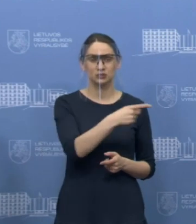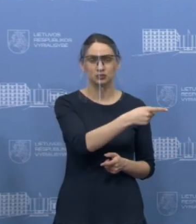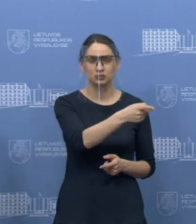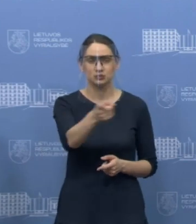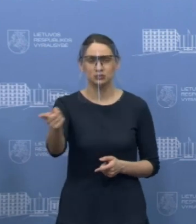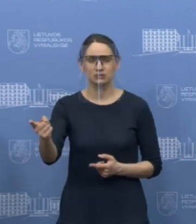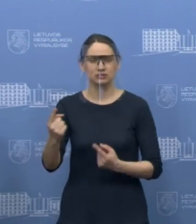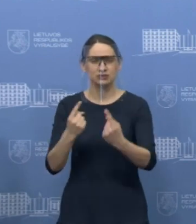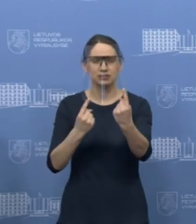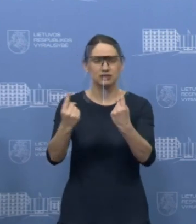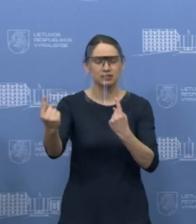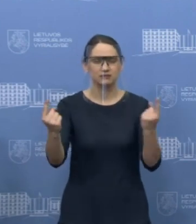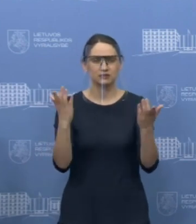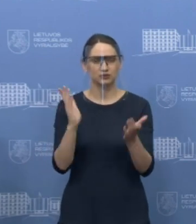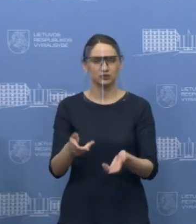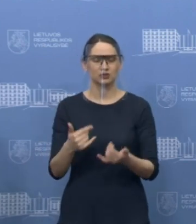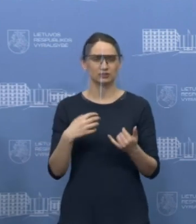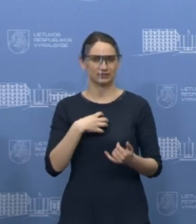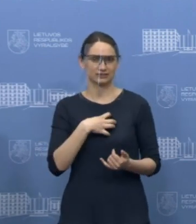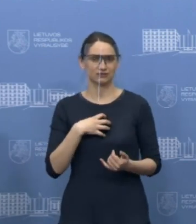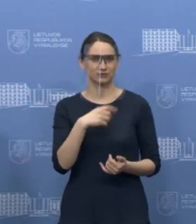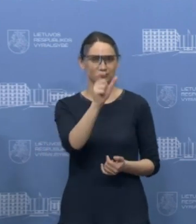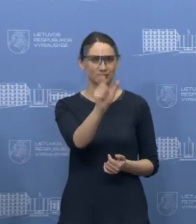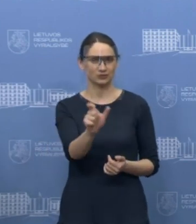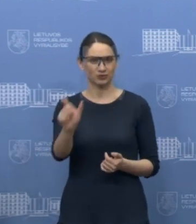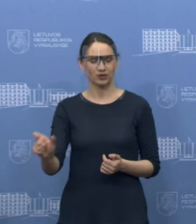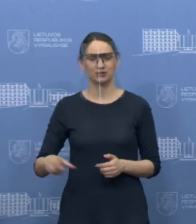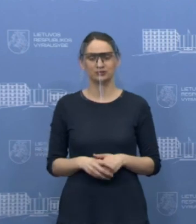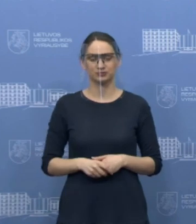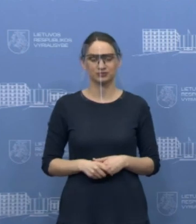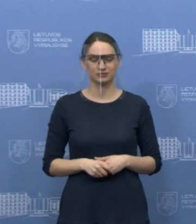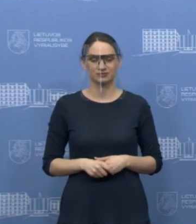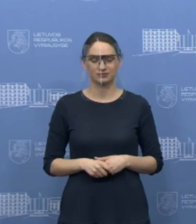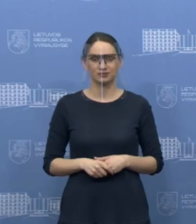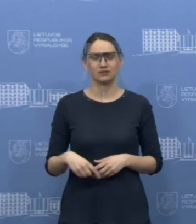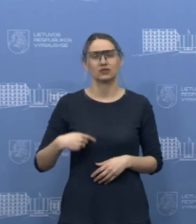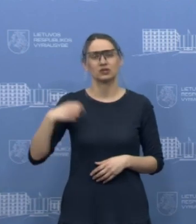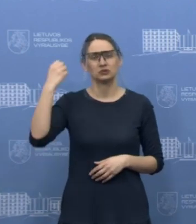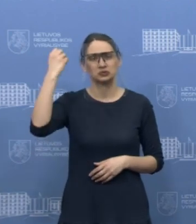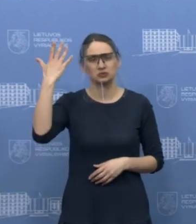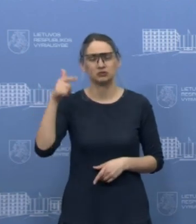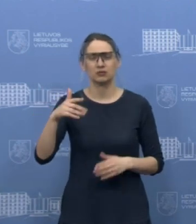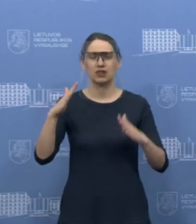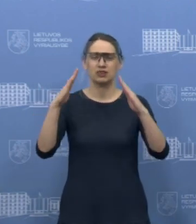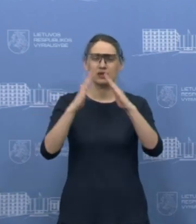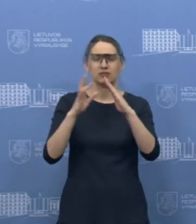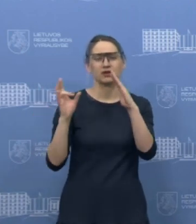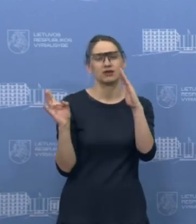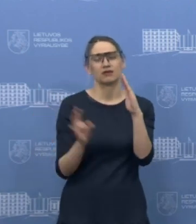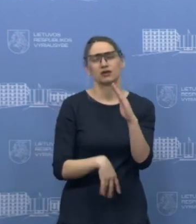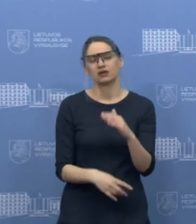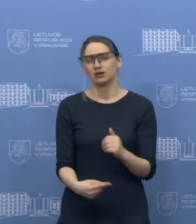svarbus dabar Lietuvai. Ir aš suprantu, kad jums labai sunku pabūti namuose